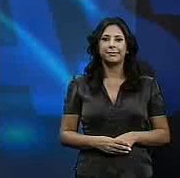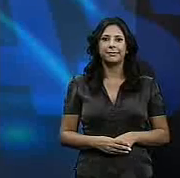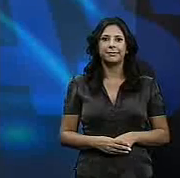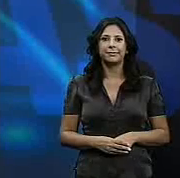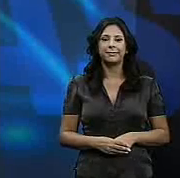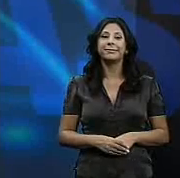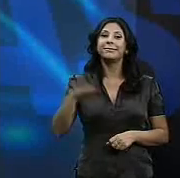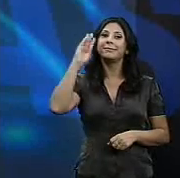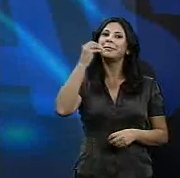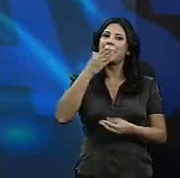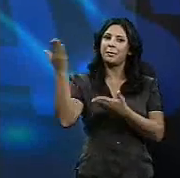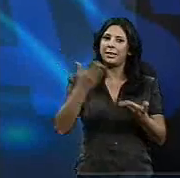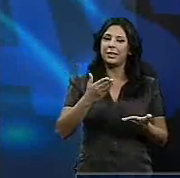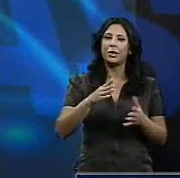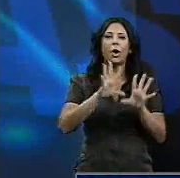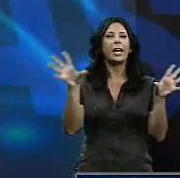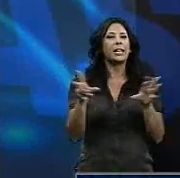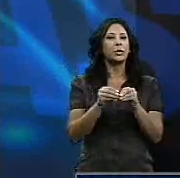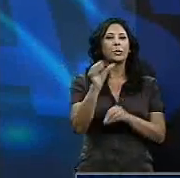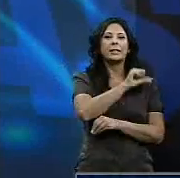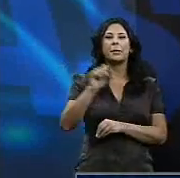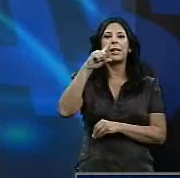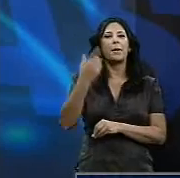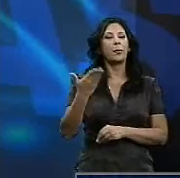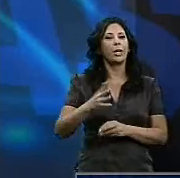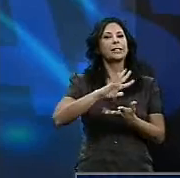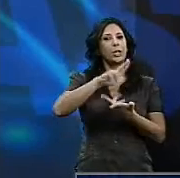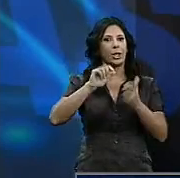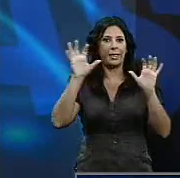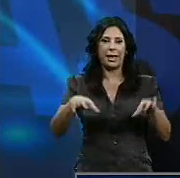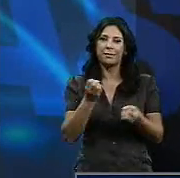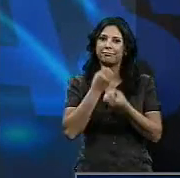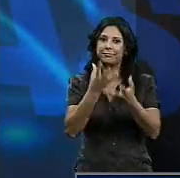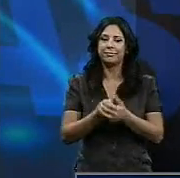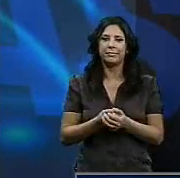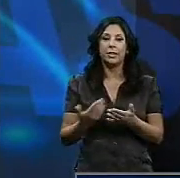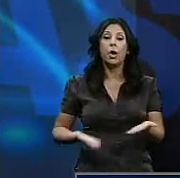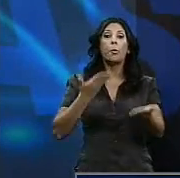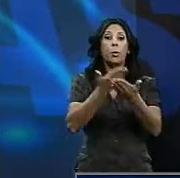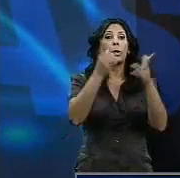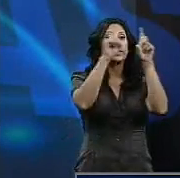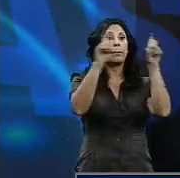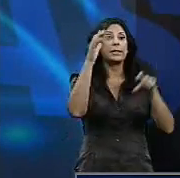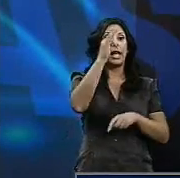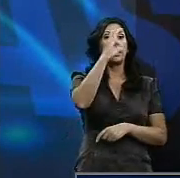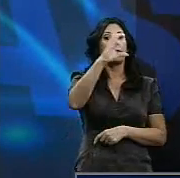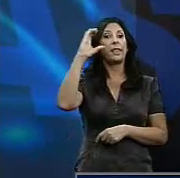Saludos y bienvenidos al resumen semanal de las noticias de Cádiz. La propuesta de la compañía Fomento de Construcciones y Contratas, la más